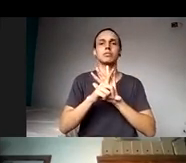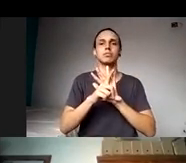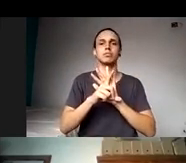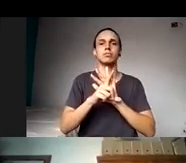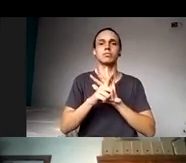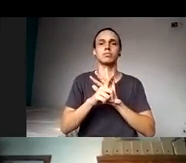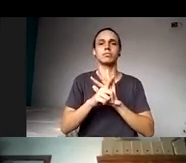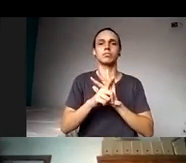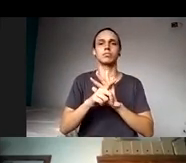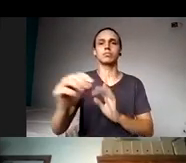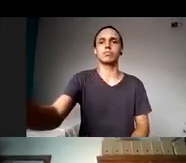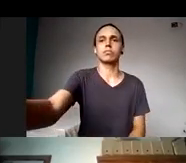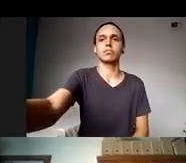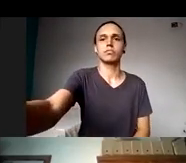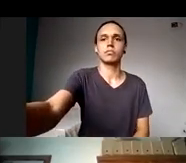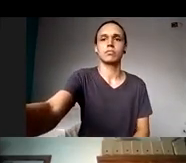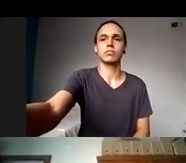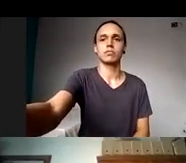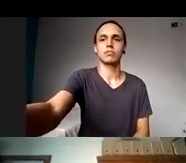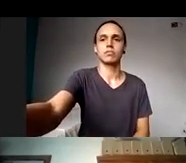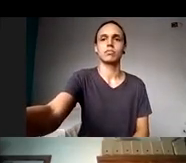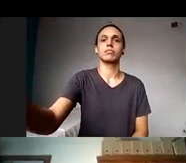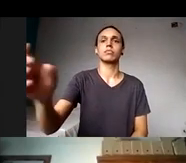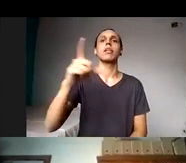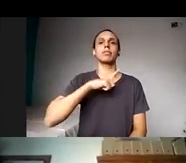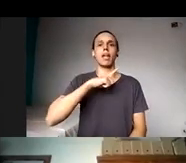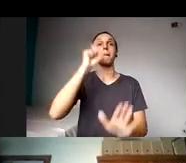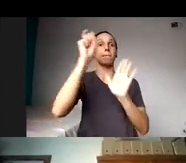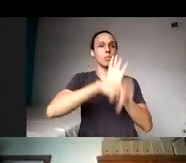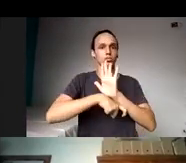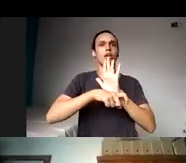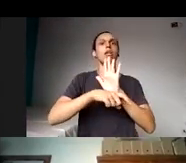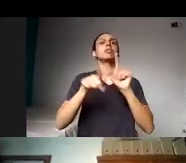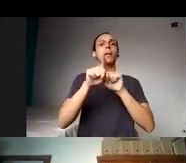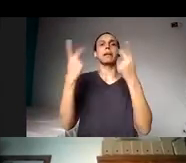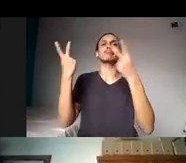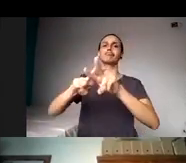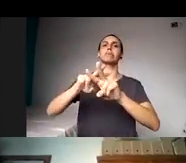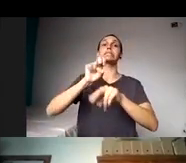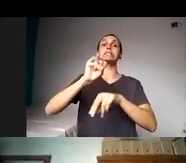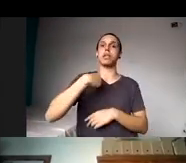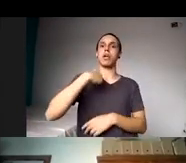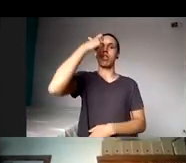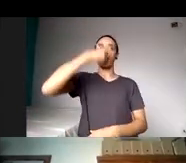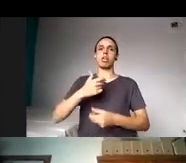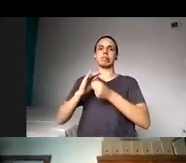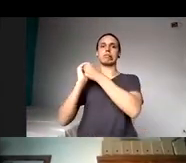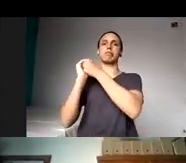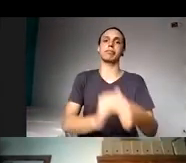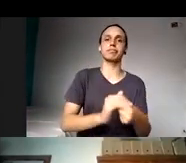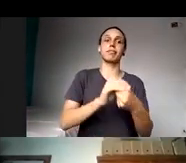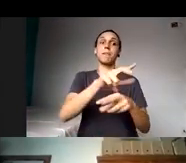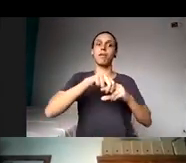fixa a pena de reclusão e multa para quem traz a discriminação em relação à pessoa em razão da sua